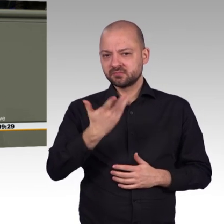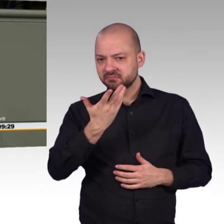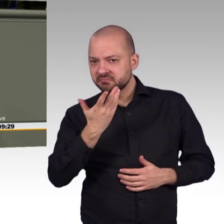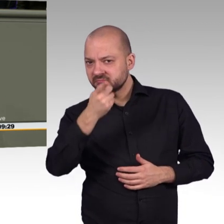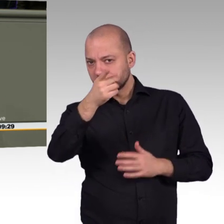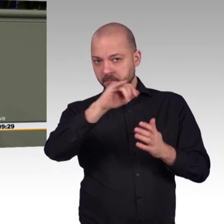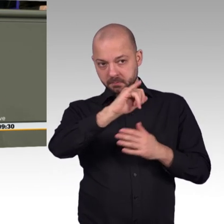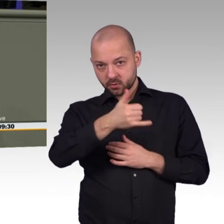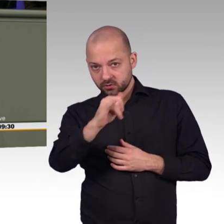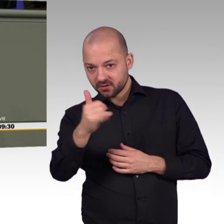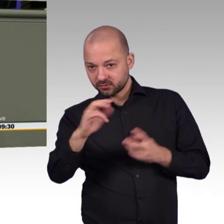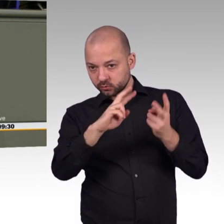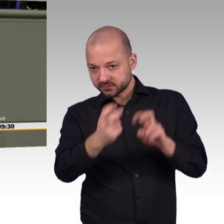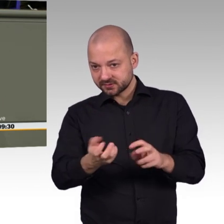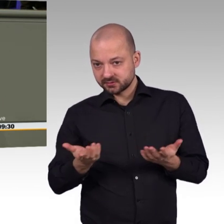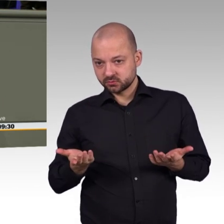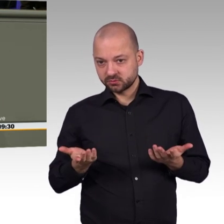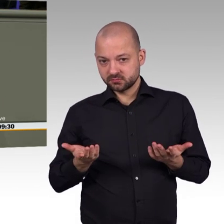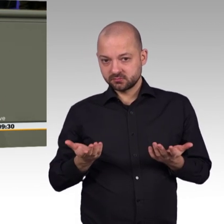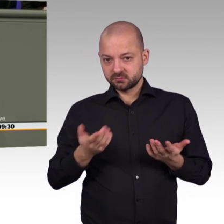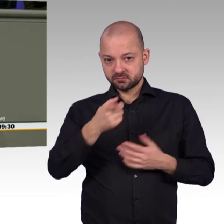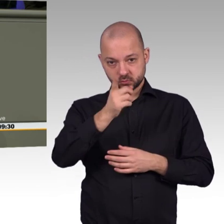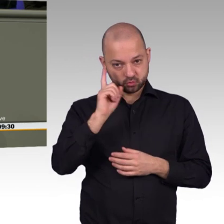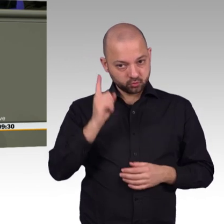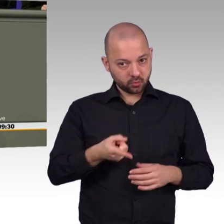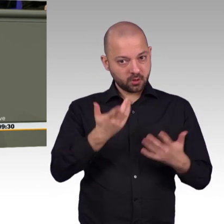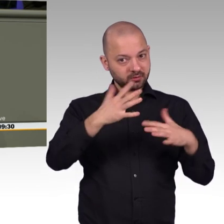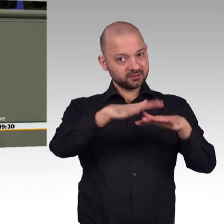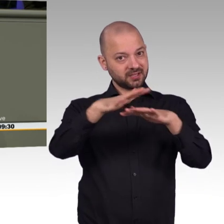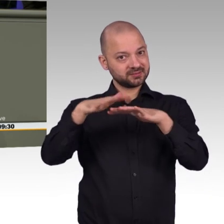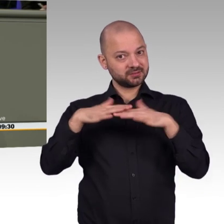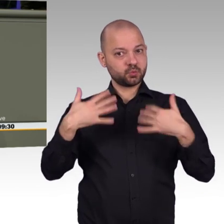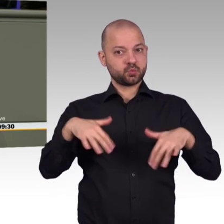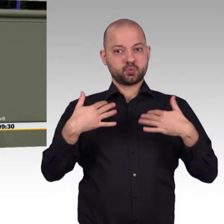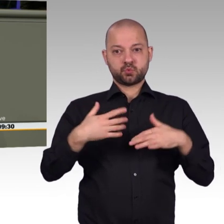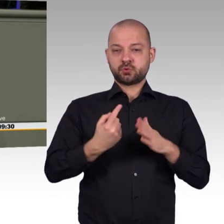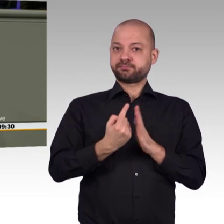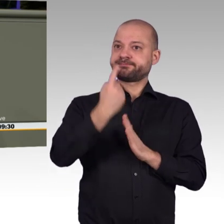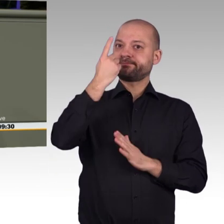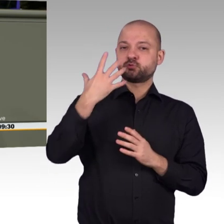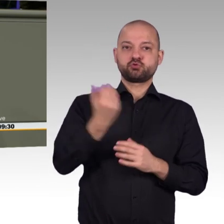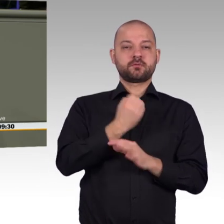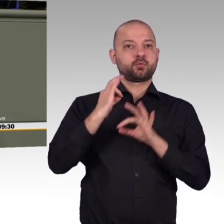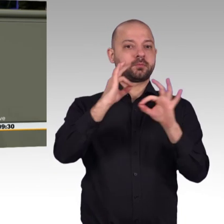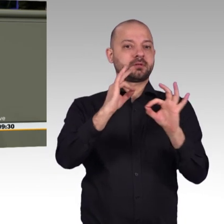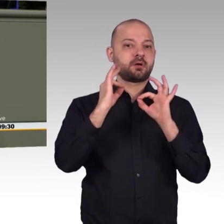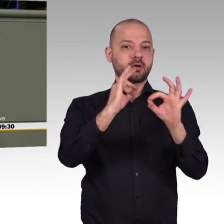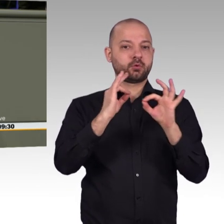Telekom erlauben, in der Hausverkabelung die Datenübertragung aus Glasfasernetzen ihrer Konkurrenz bis zur